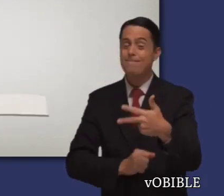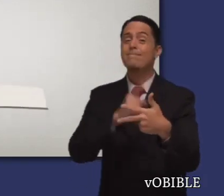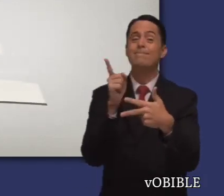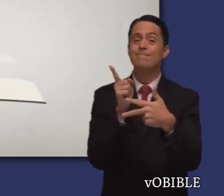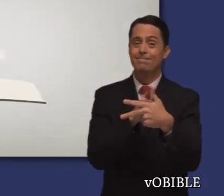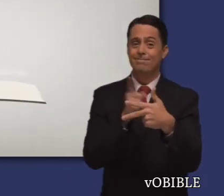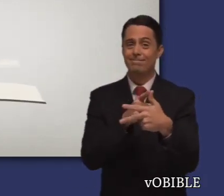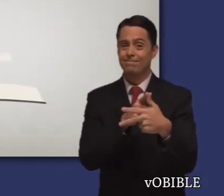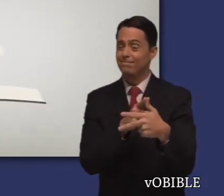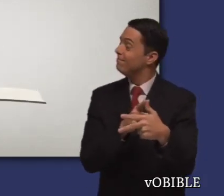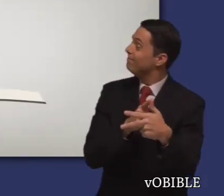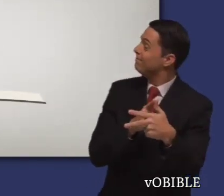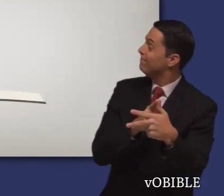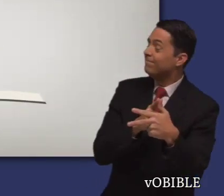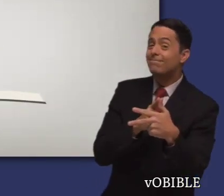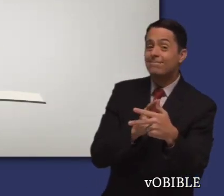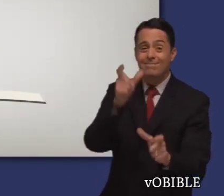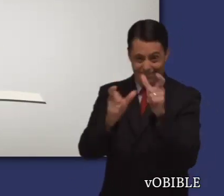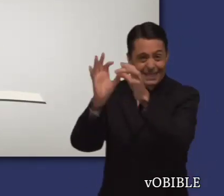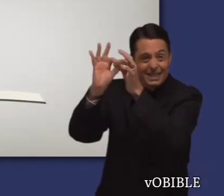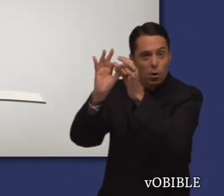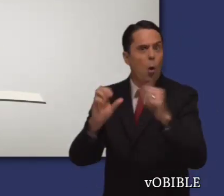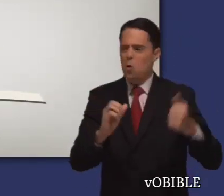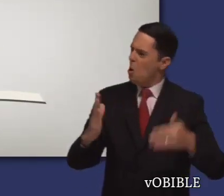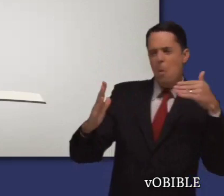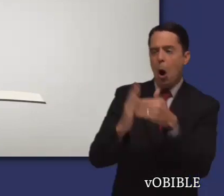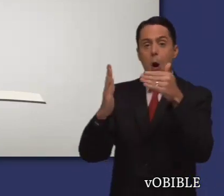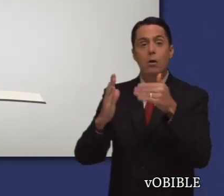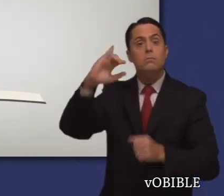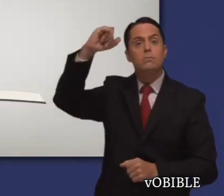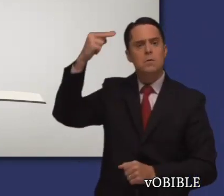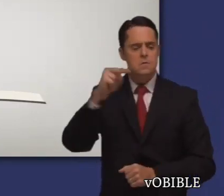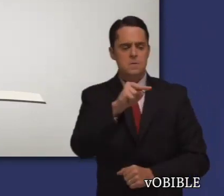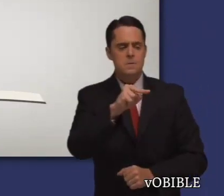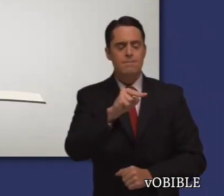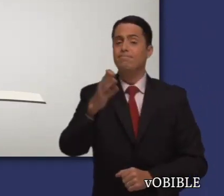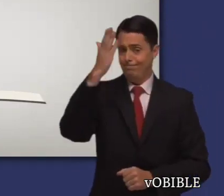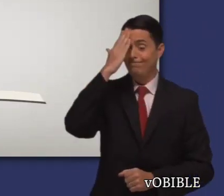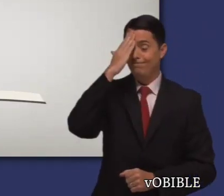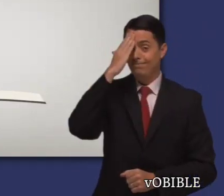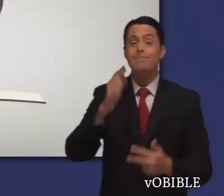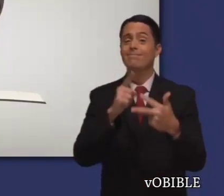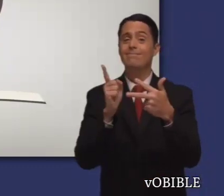Cuando lea este libro, fíjese en que Jehová conoce bien la persecución que sufre su pueblo,